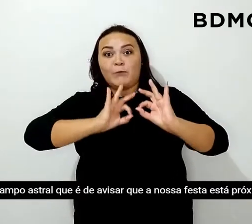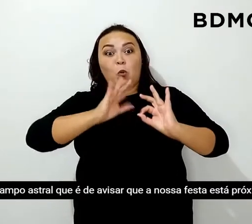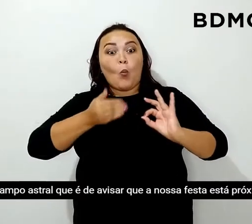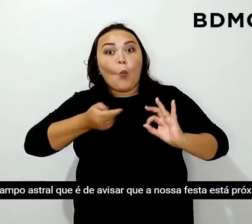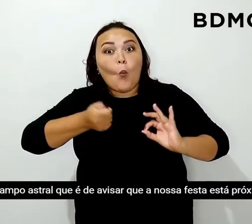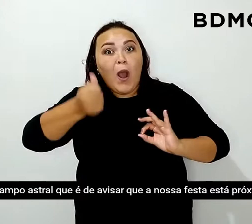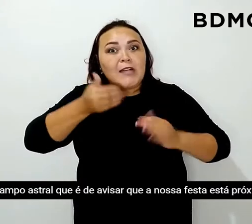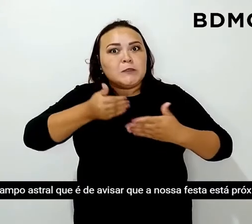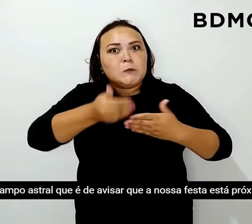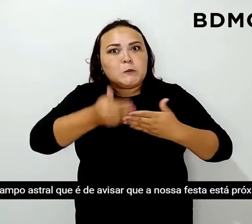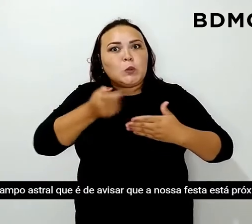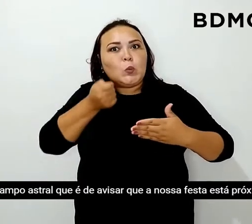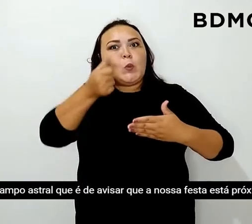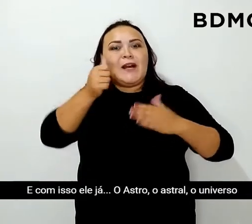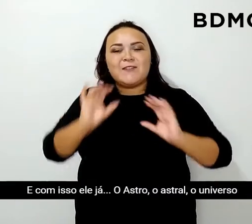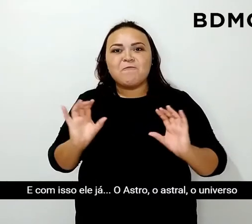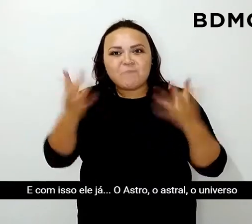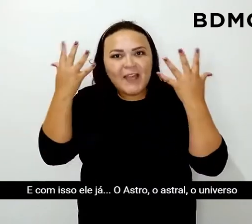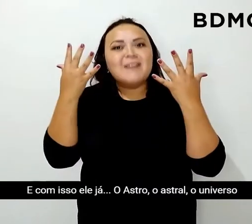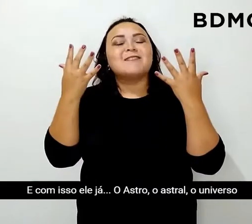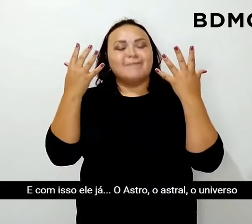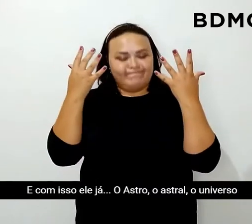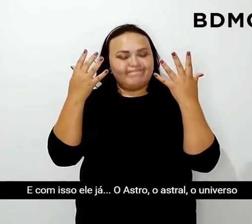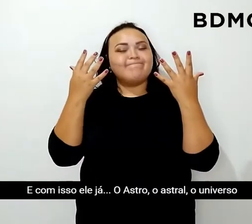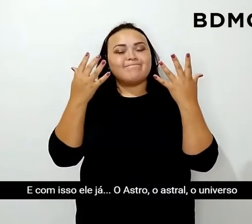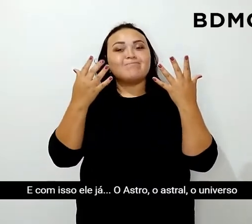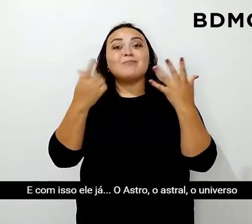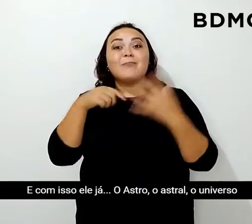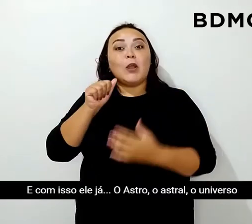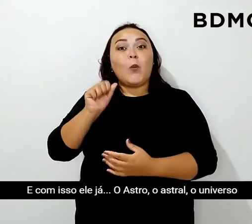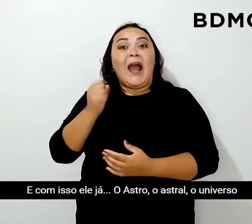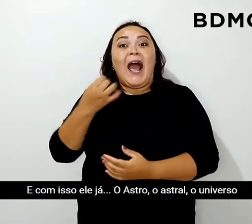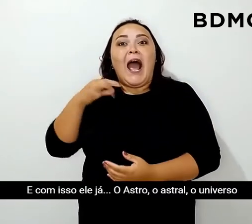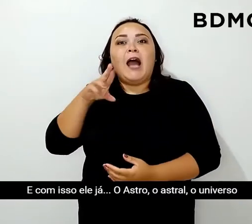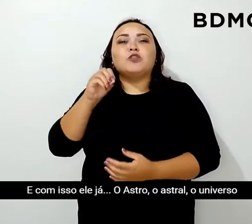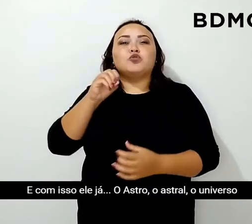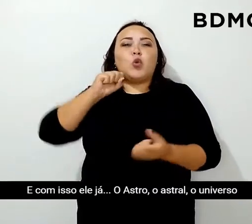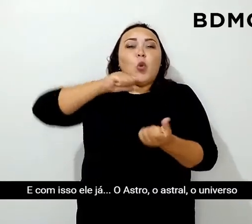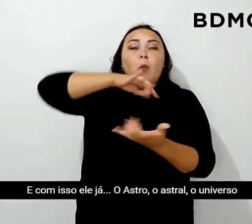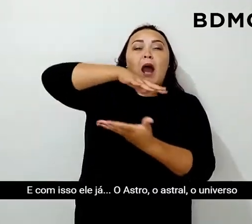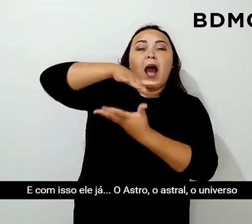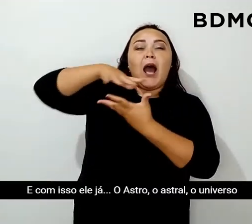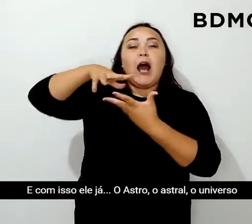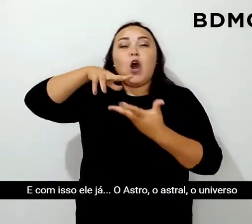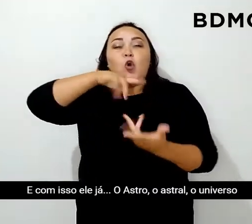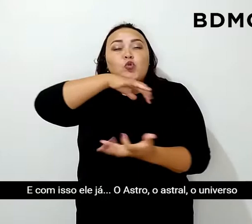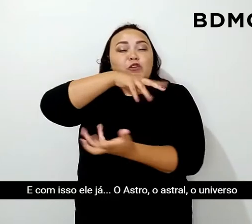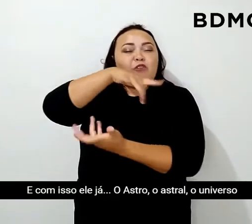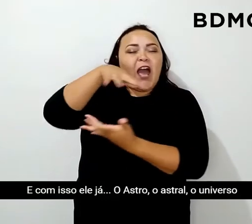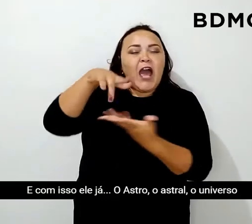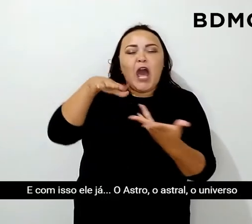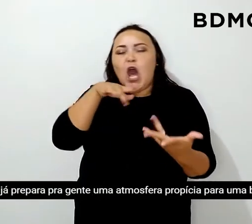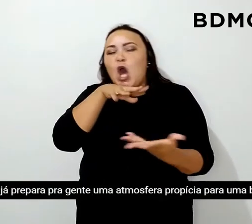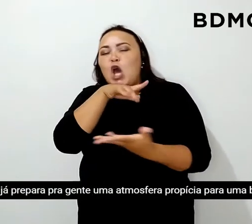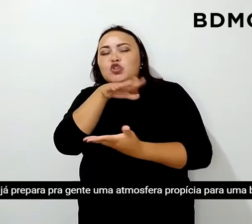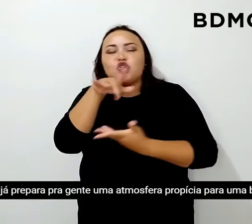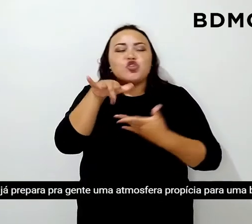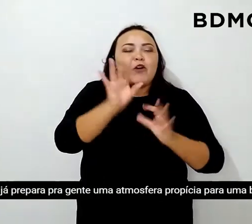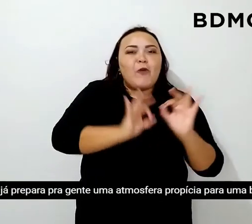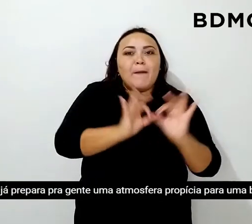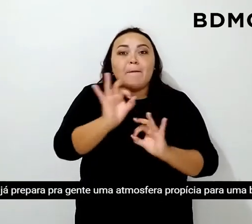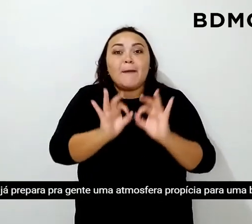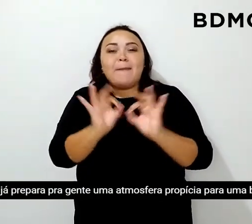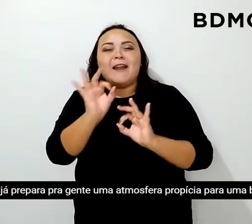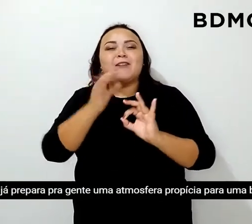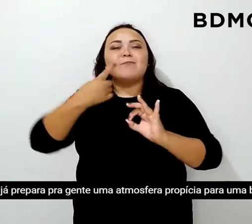festa está próxima. E com isso, o astro, o astral, o universo, já prepara